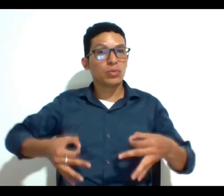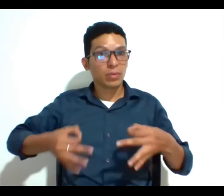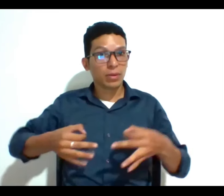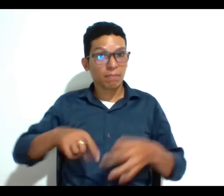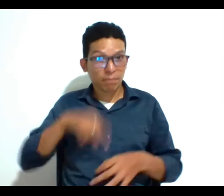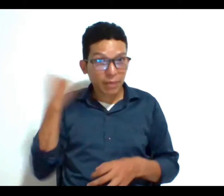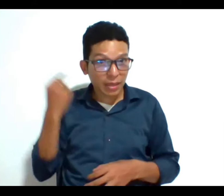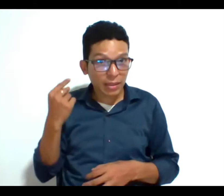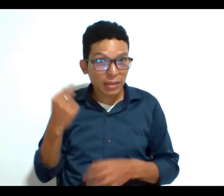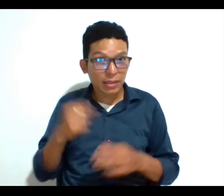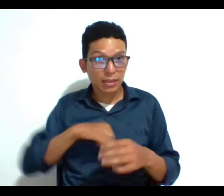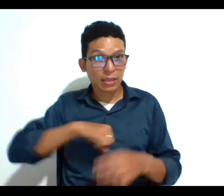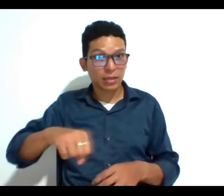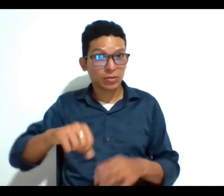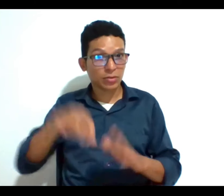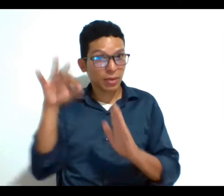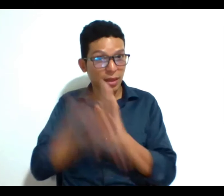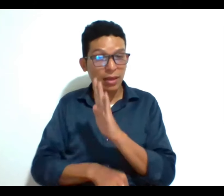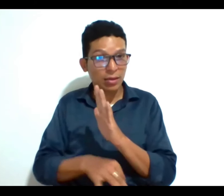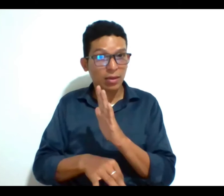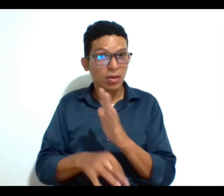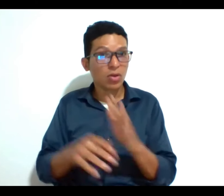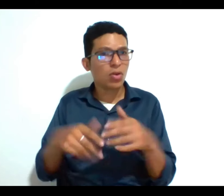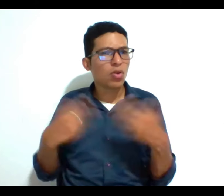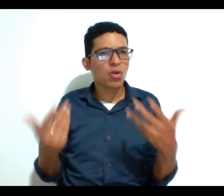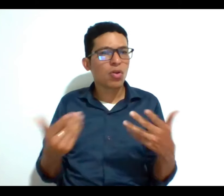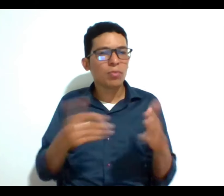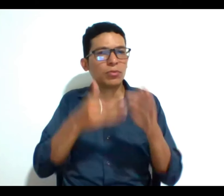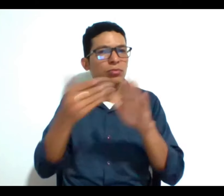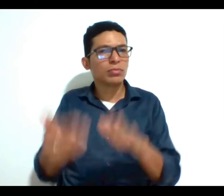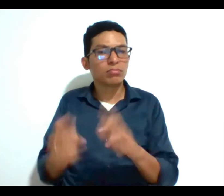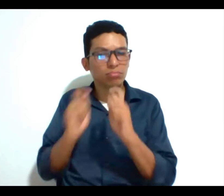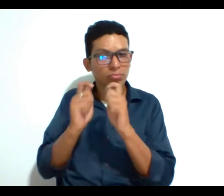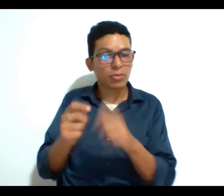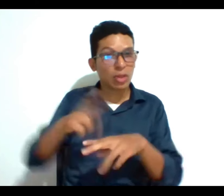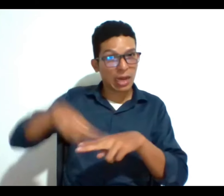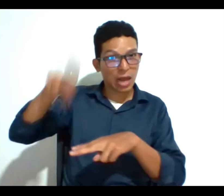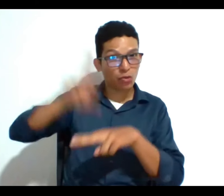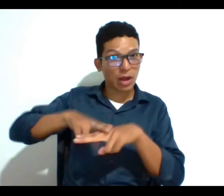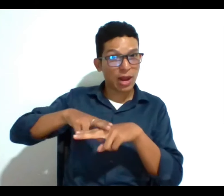a recibirlas como se cataloga este tipo de muerte como muerte natural